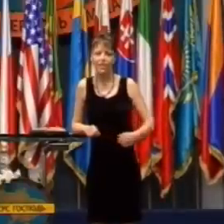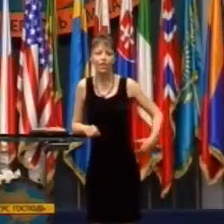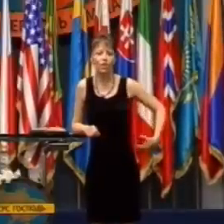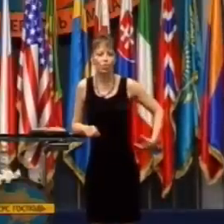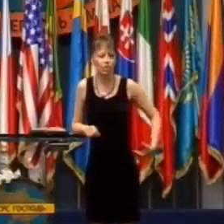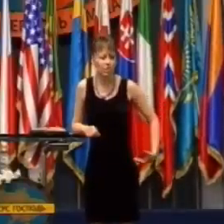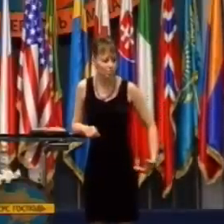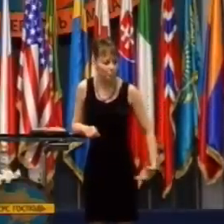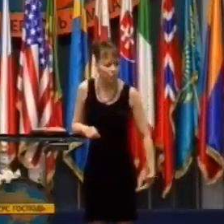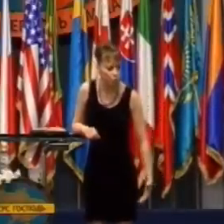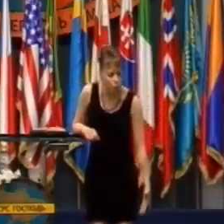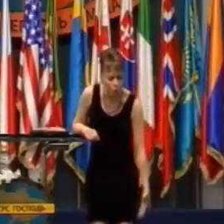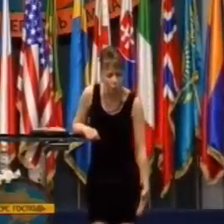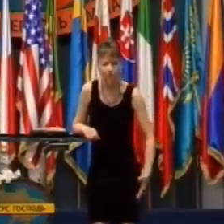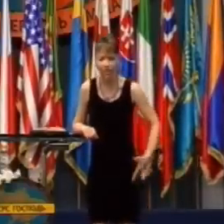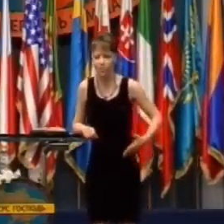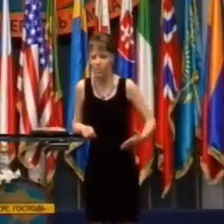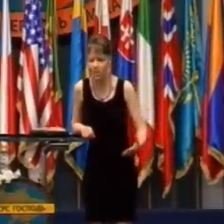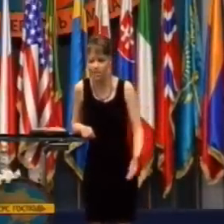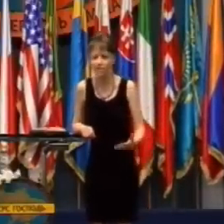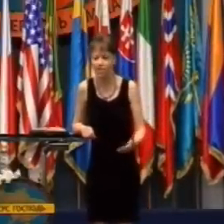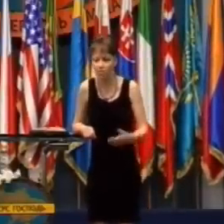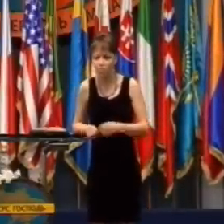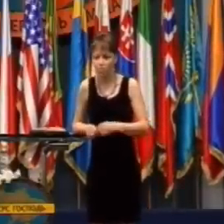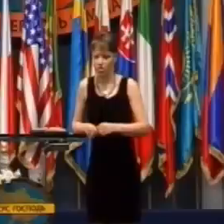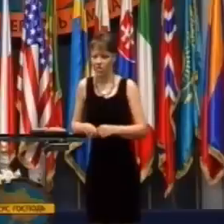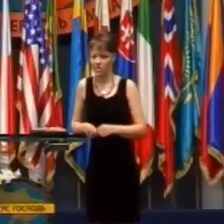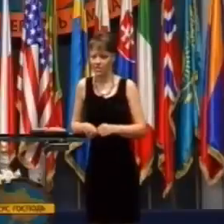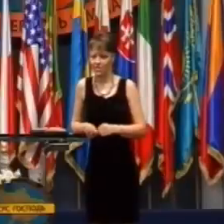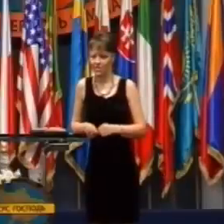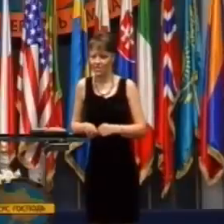aby chodila zo zlomenou panvou,